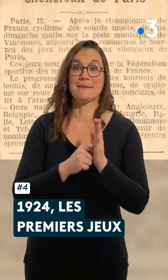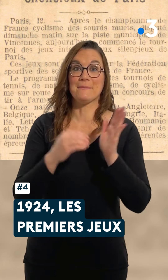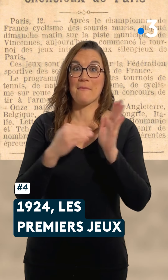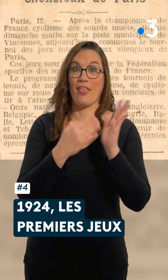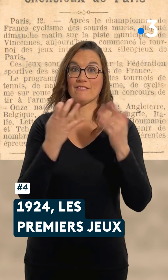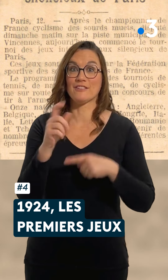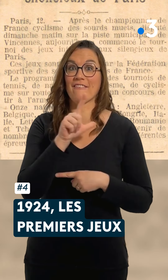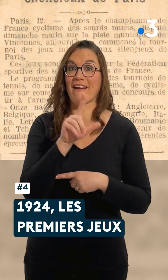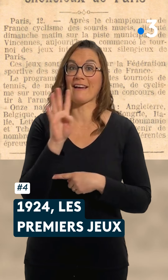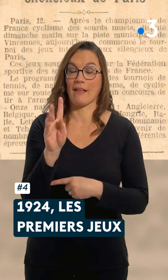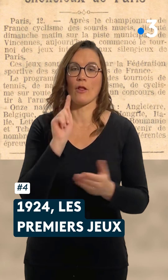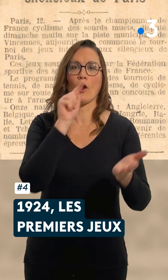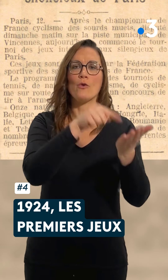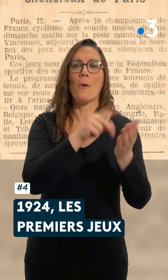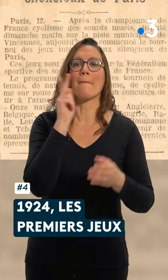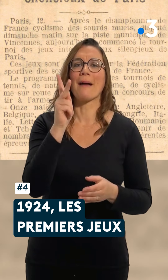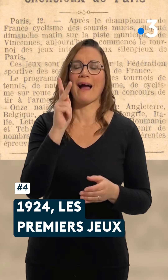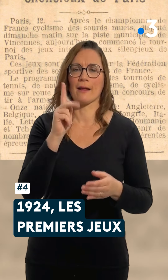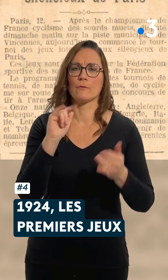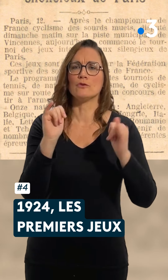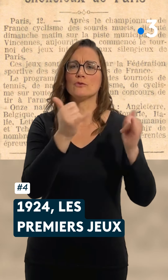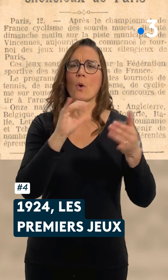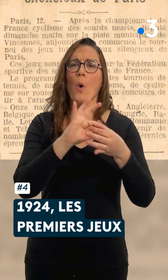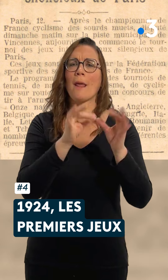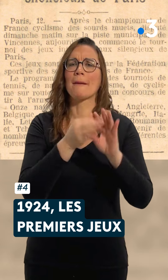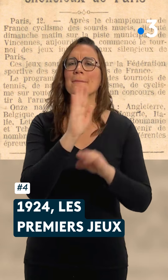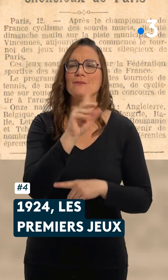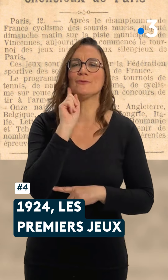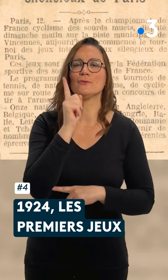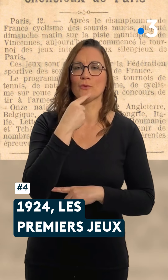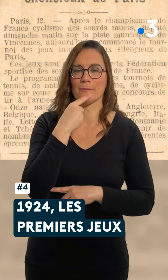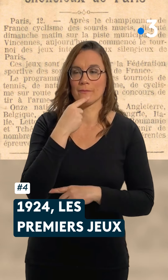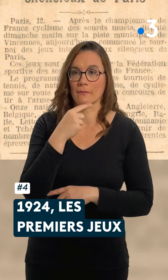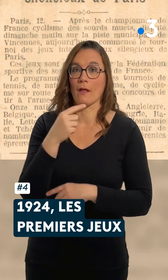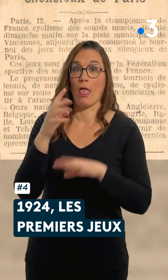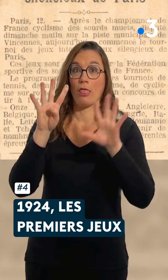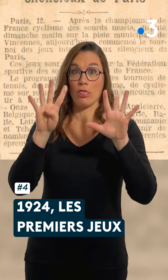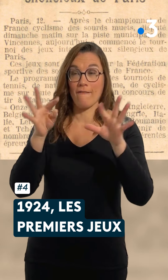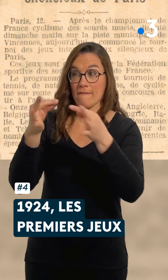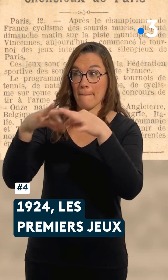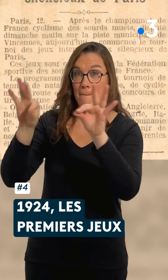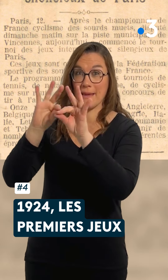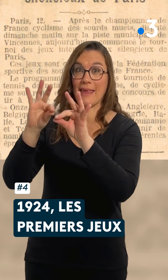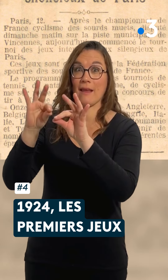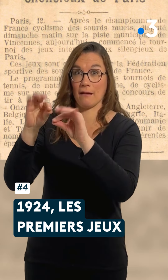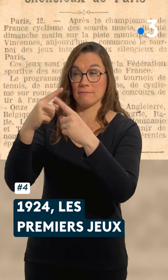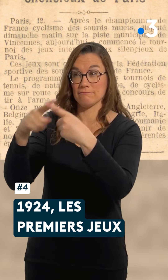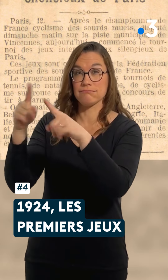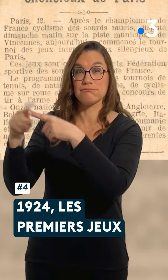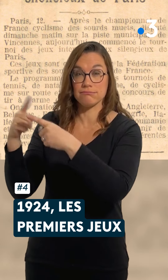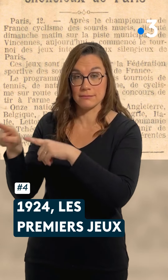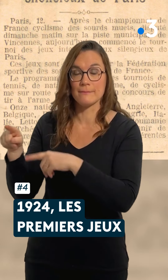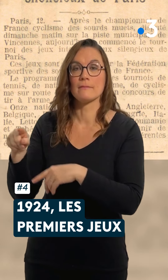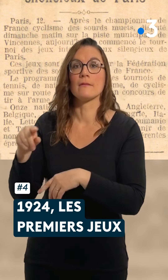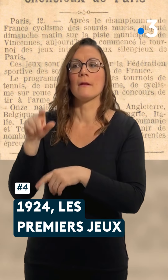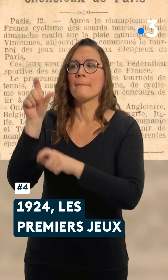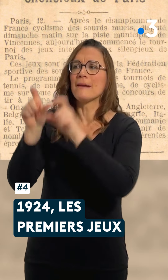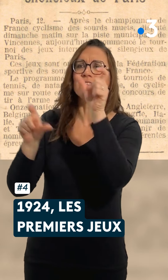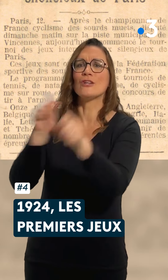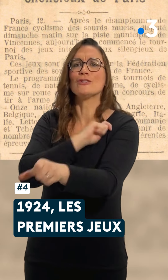En 1924, seulement 148 athlètes de 9 pays participent à ces premiers Jeux Olympiques